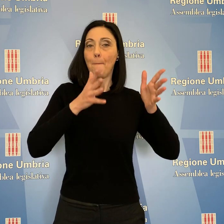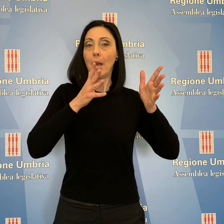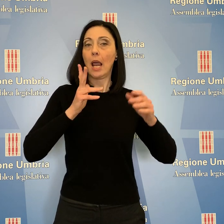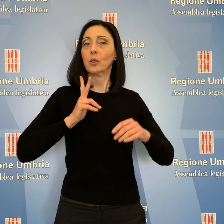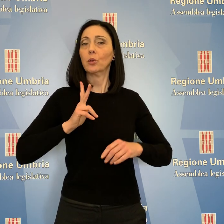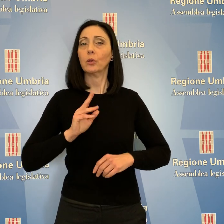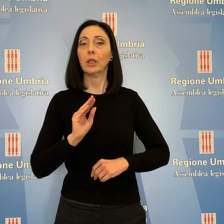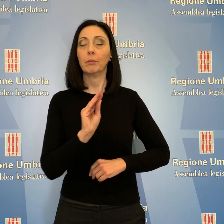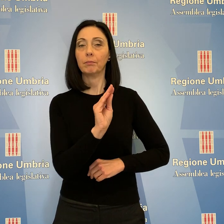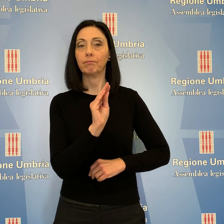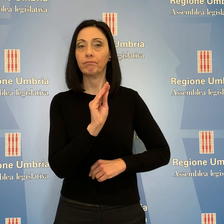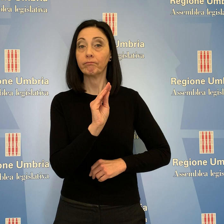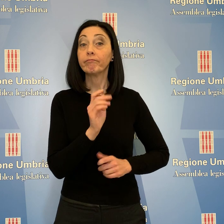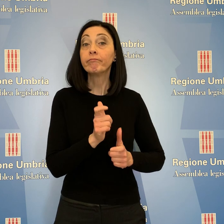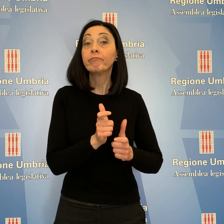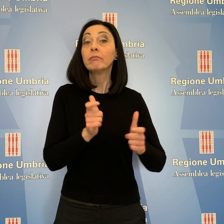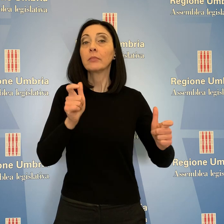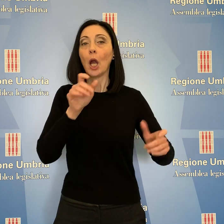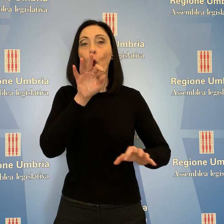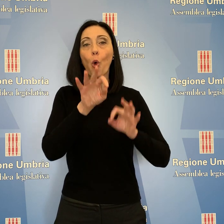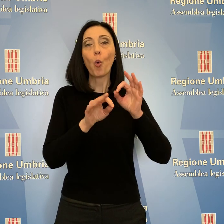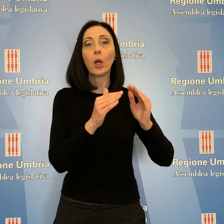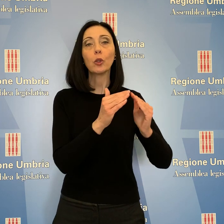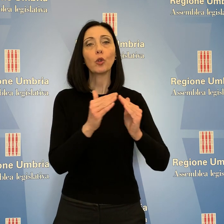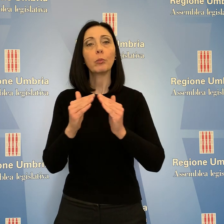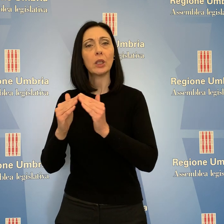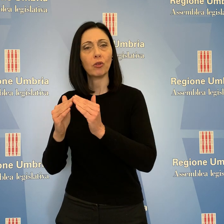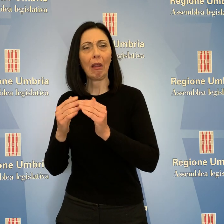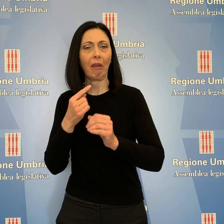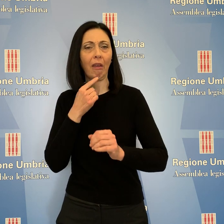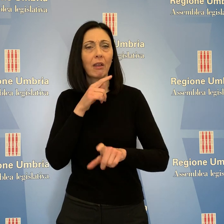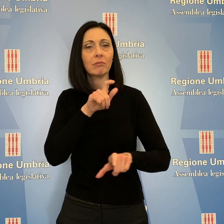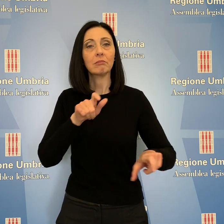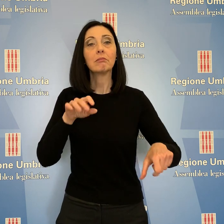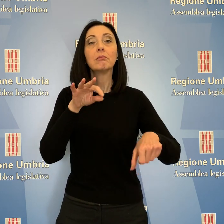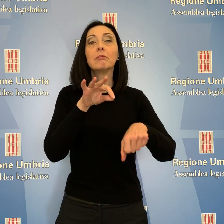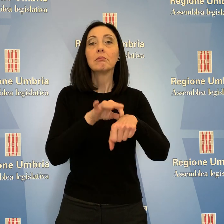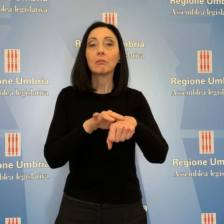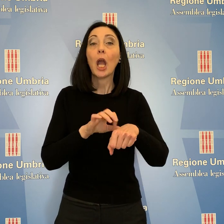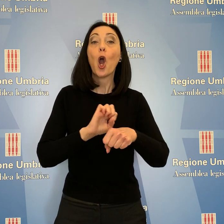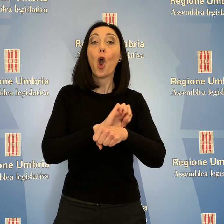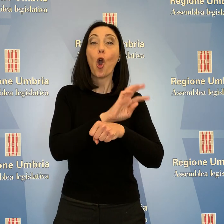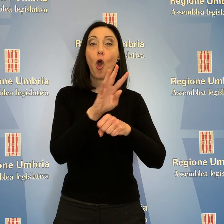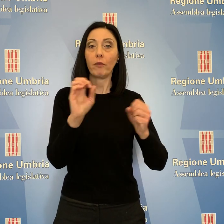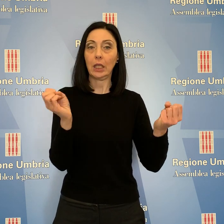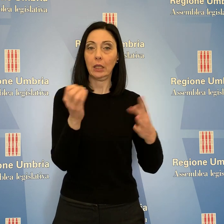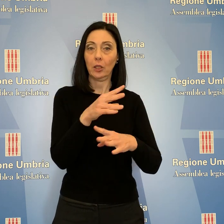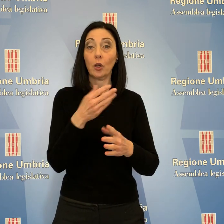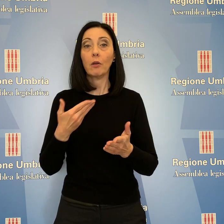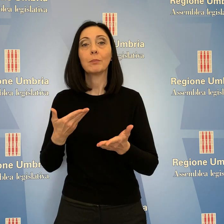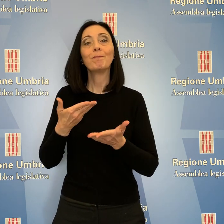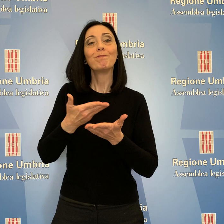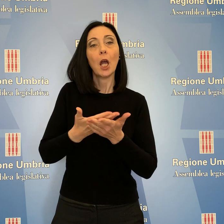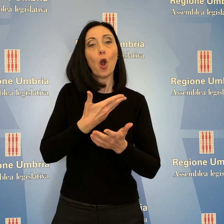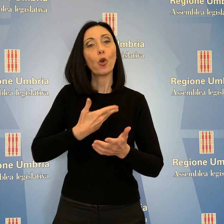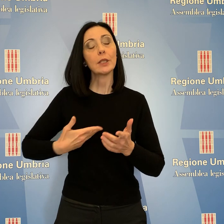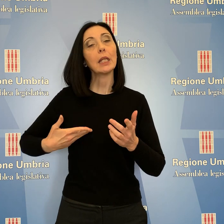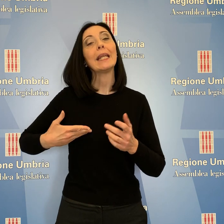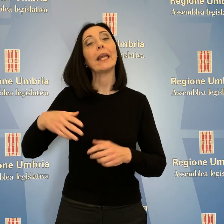il potenziamento delle cure domiciliari per i pazienti affetti da Covid-19, presentata dai consiglieri regionali della Lega